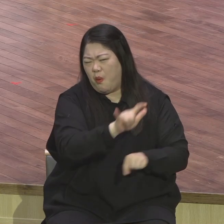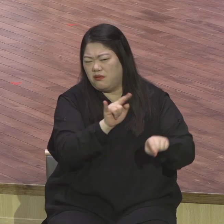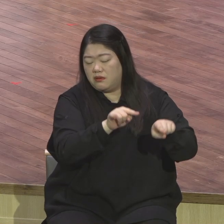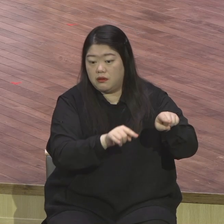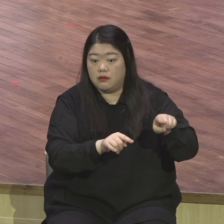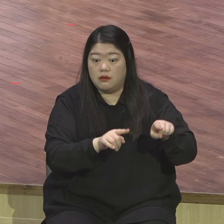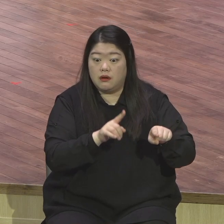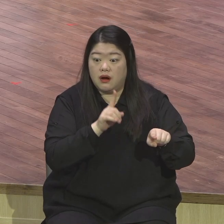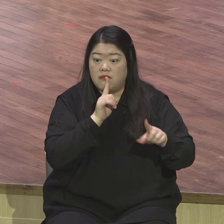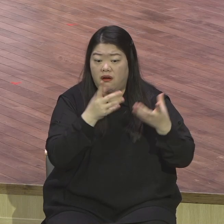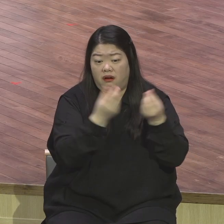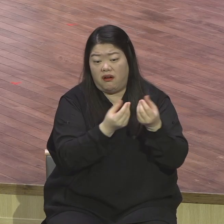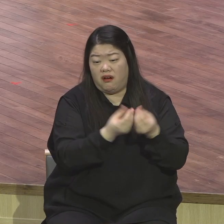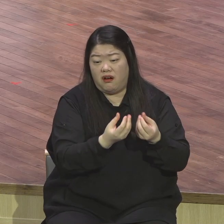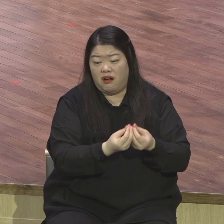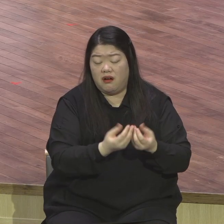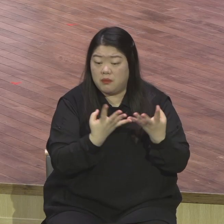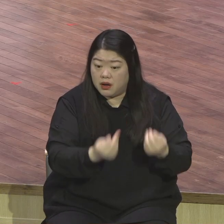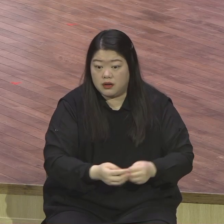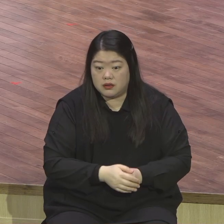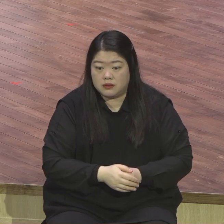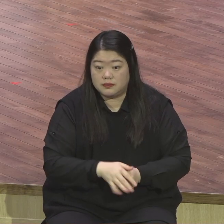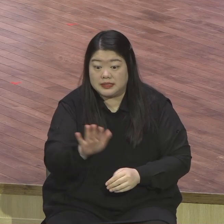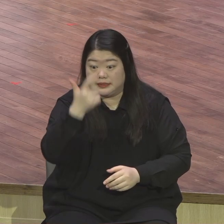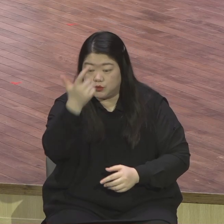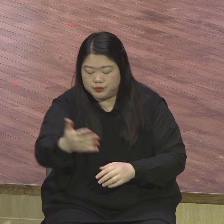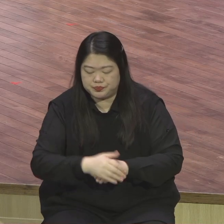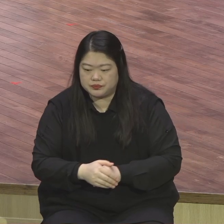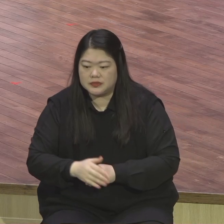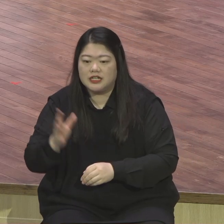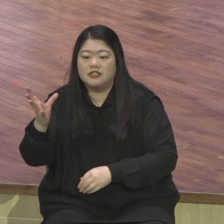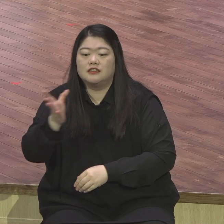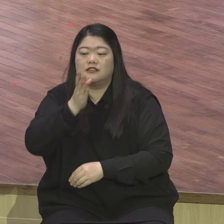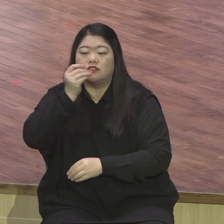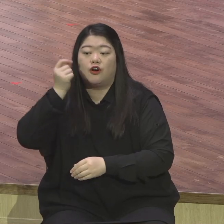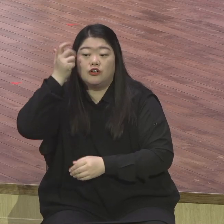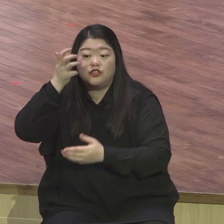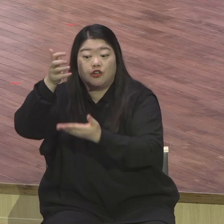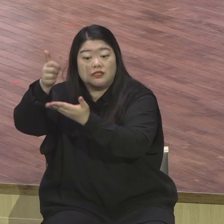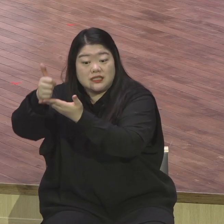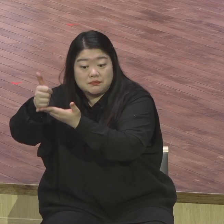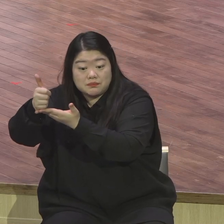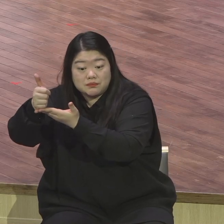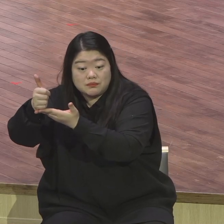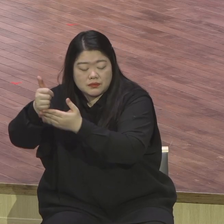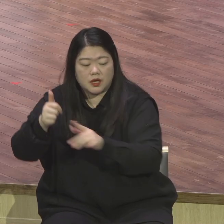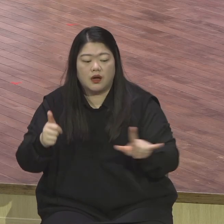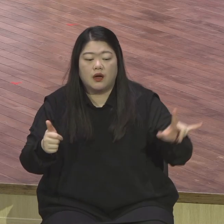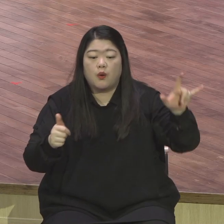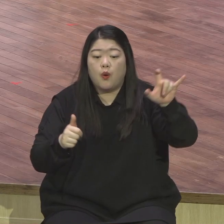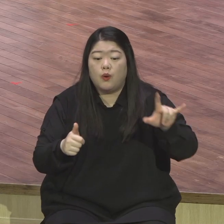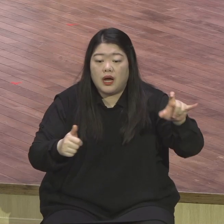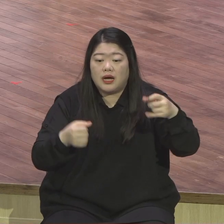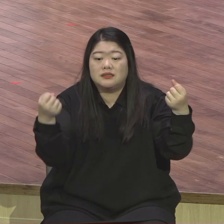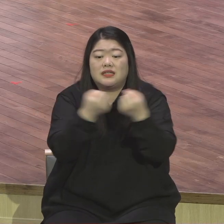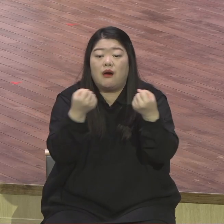성령이 코로나를 못 이깁니까 성령이 이 유행병을 못 이깁니까 성령이 그 정도로